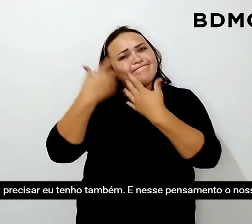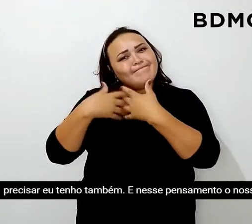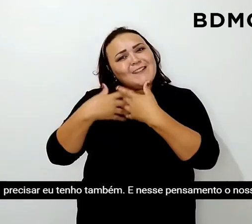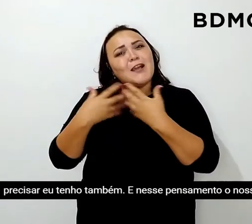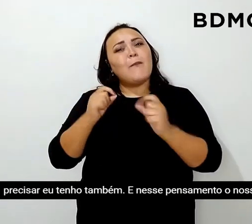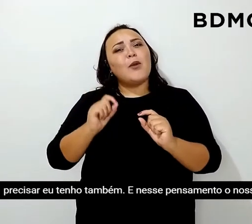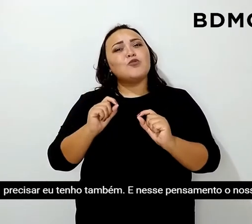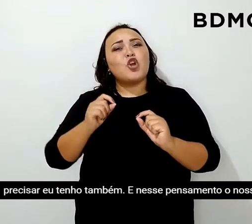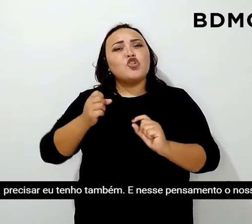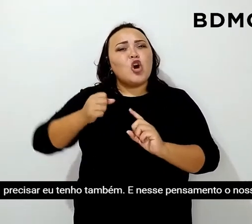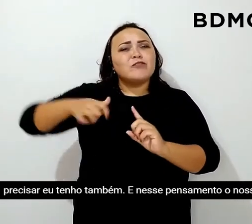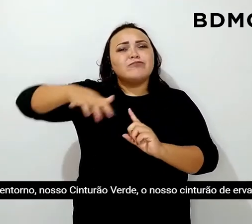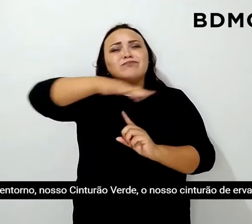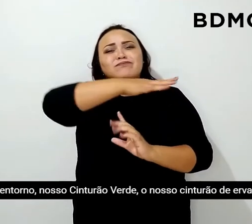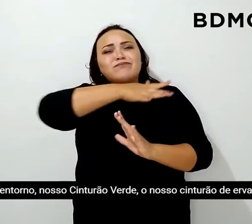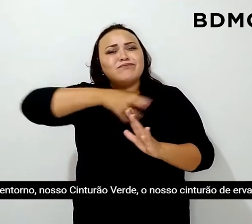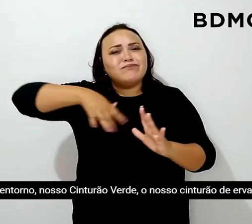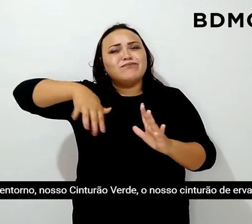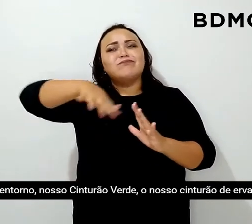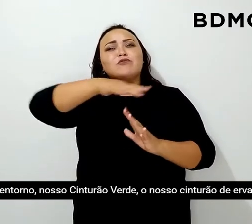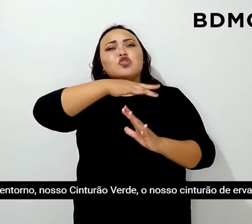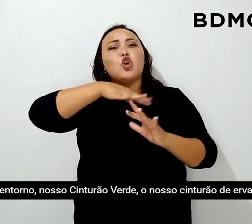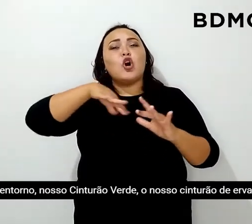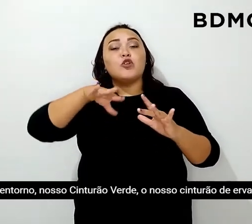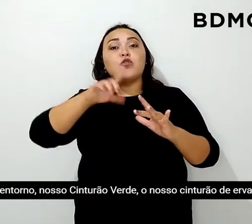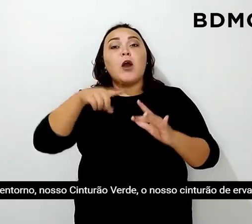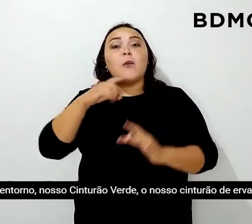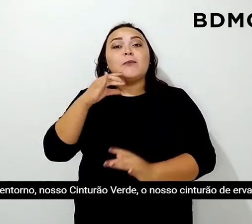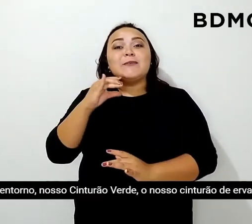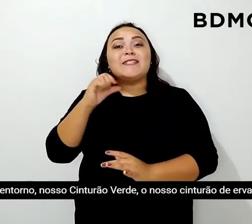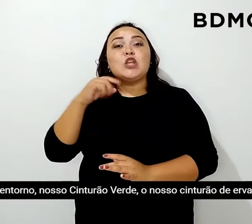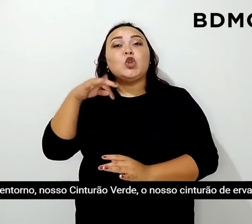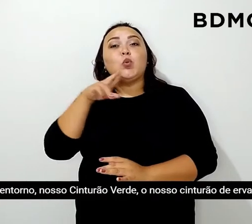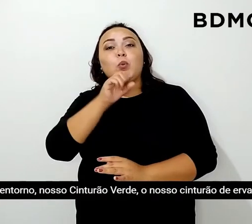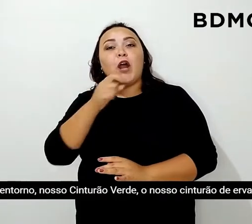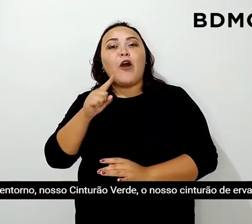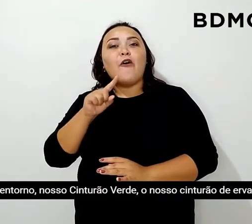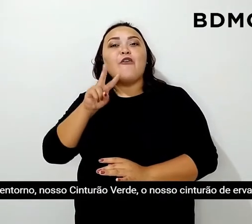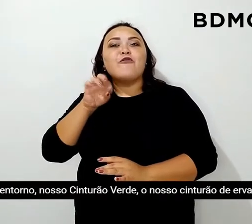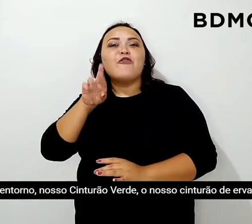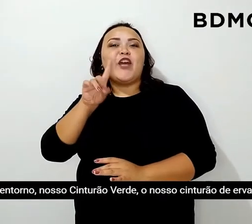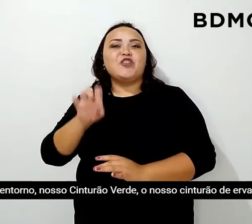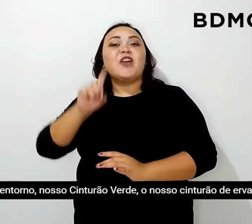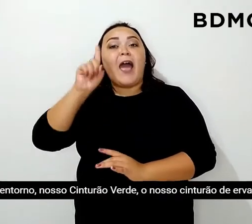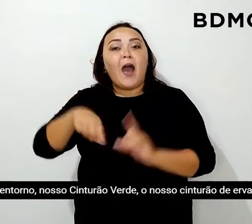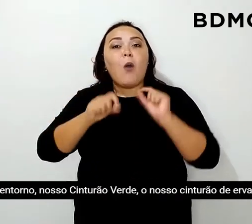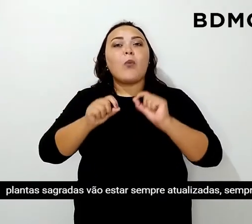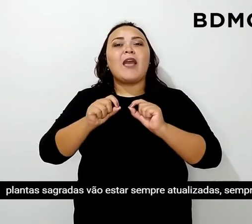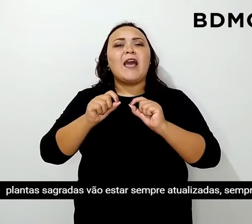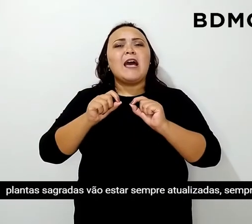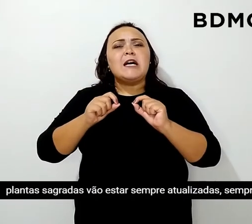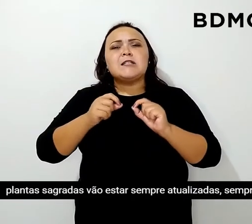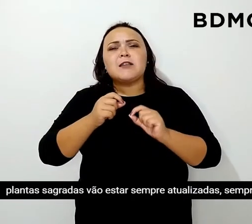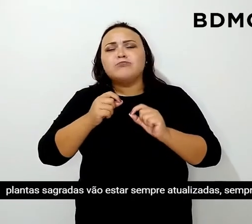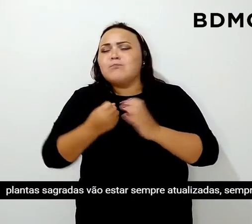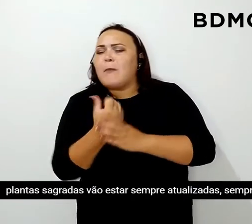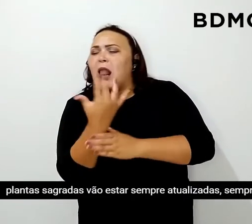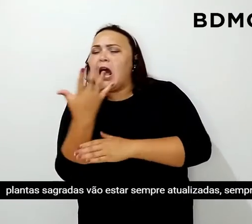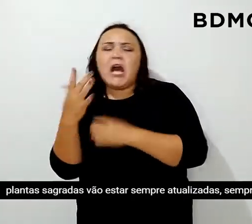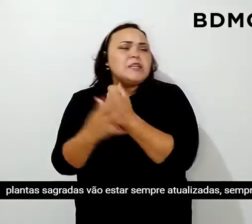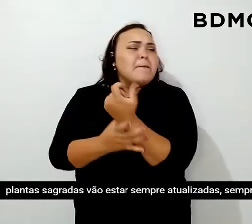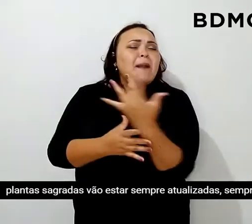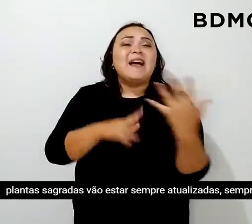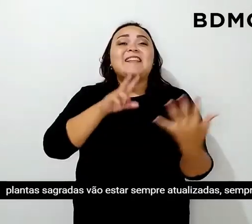pensamento, o nosso entorno, o nosso cinturão verde, o nosso cinturão de ervas e plantas sagradas